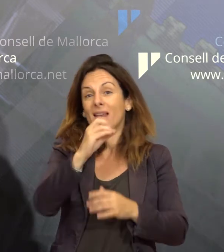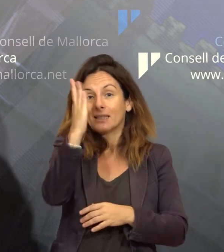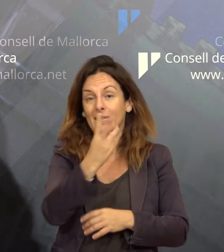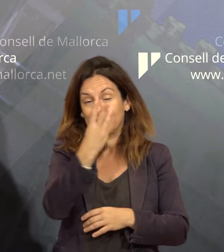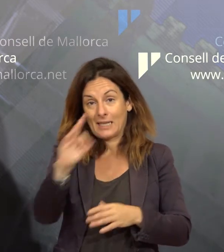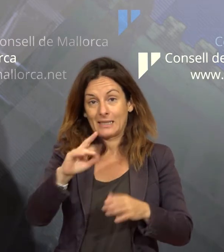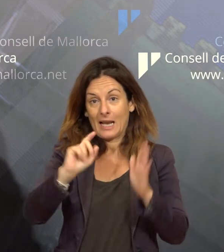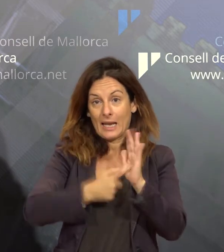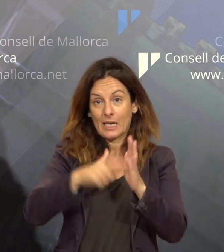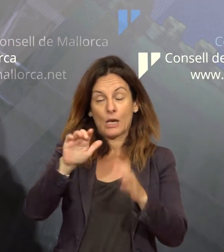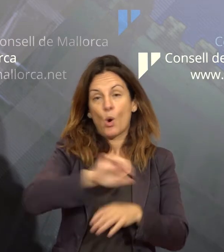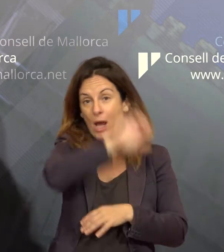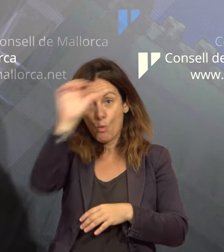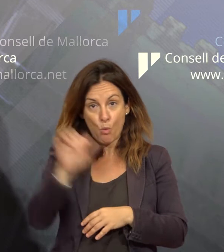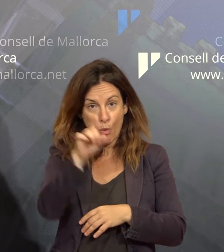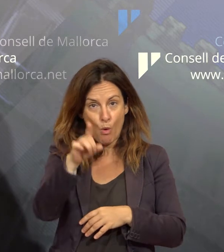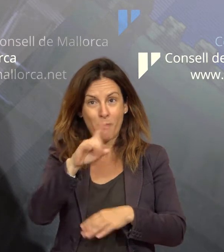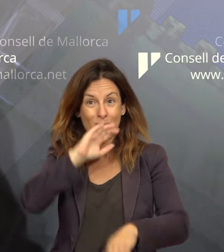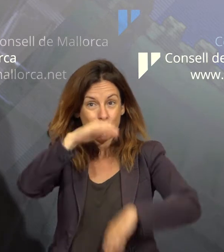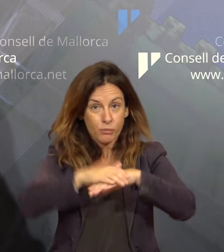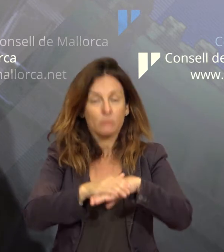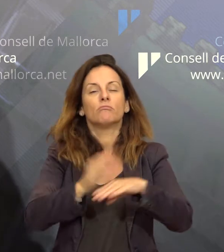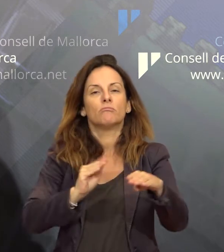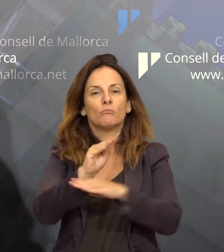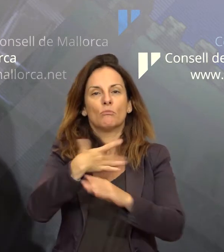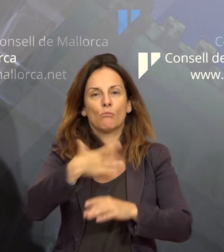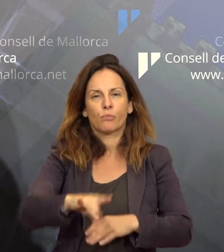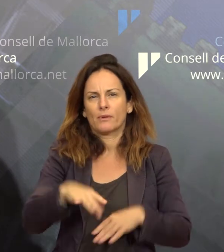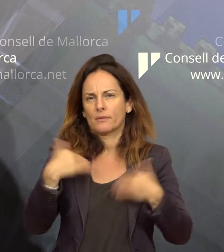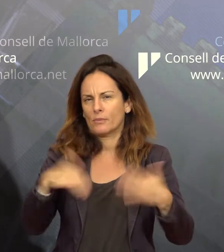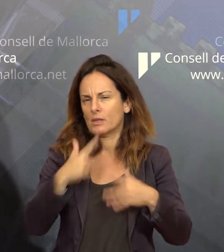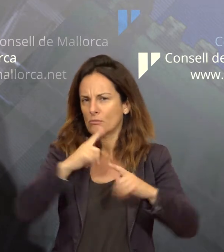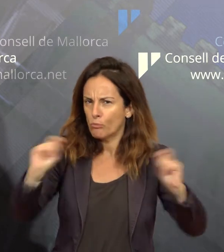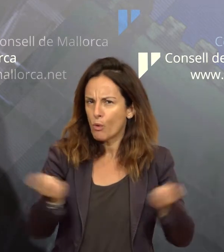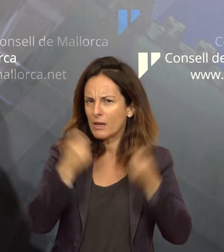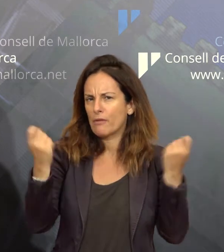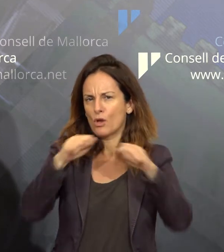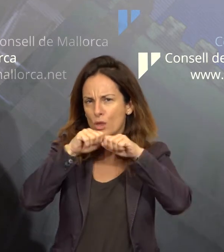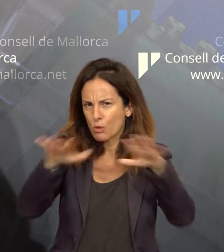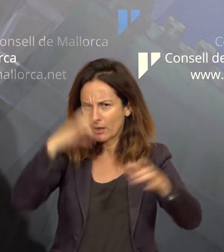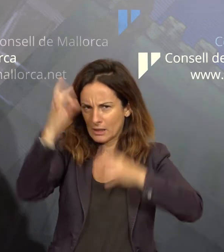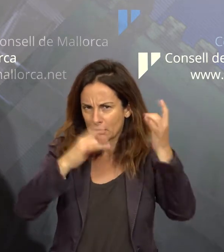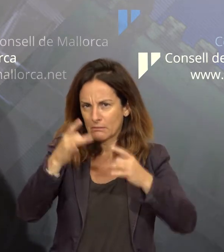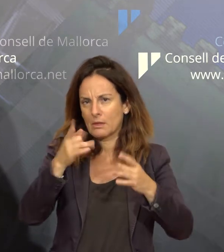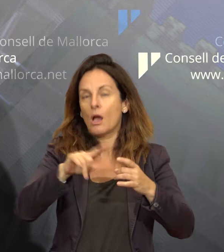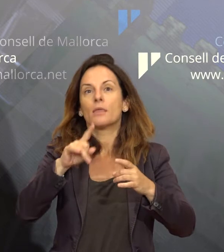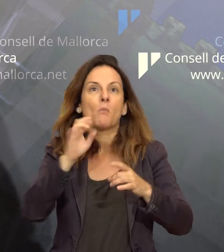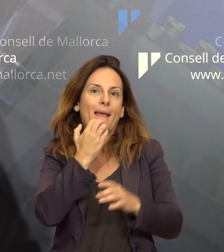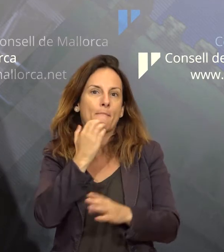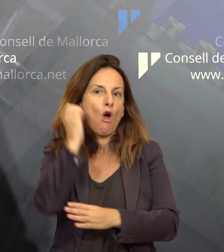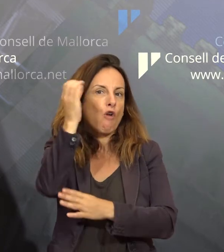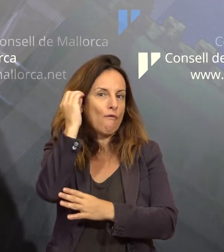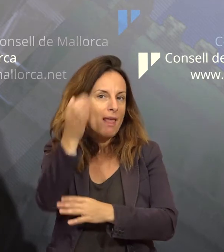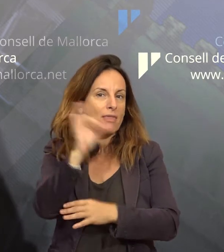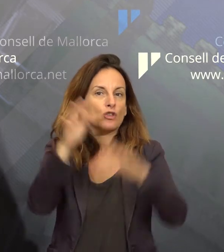línies d'adoptació són bastant àmplies, hi ha campanyes de comunicació i divulgació o publicacions, tant d'organització de conferències com